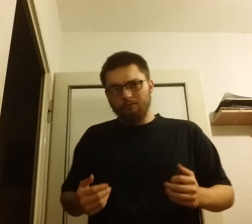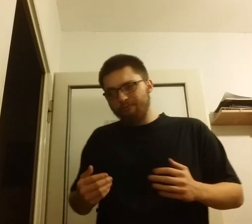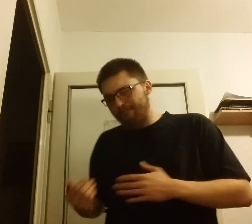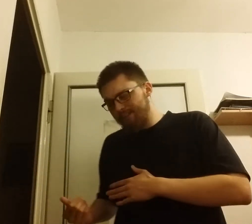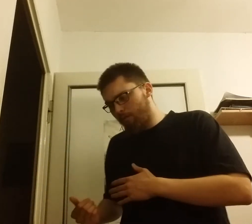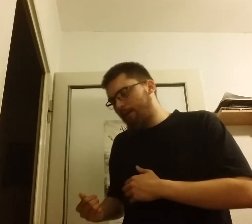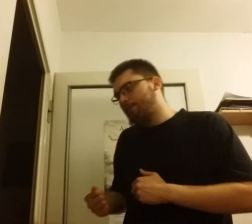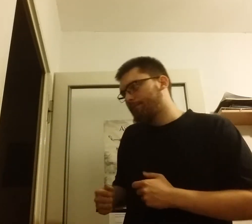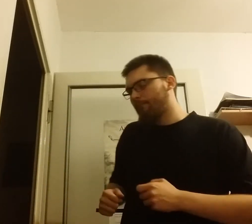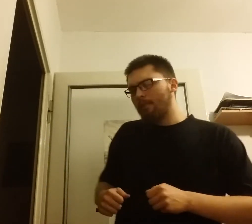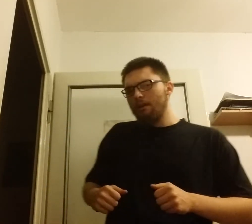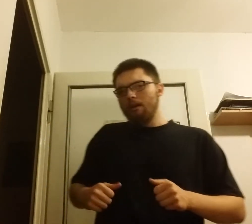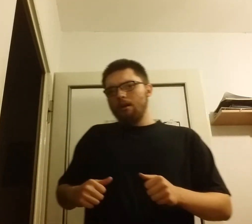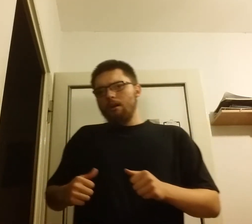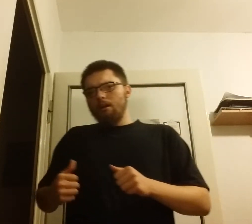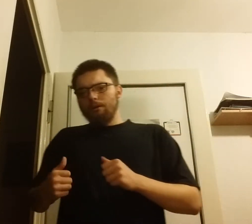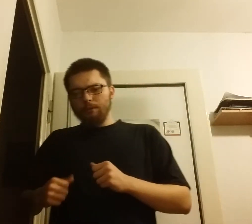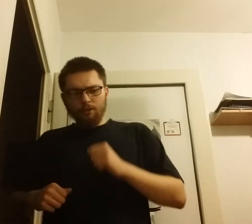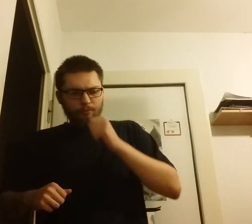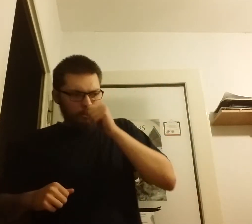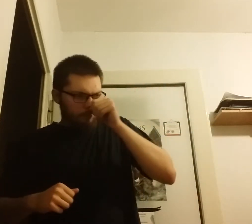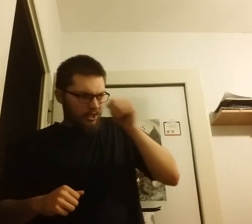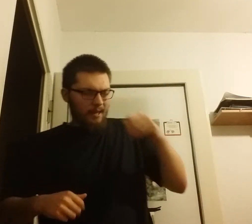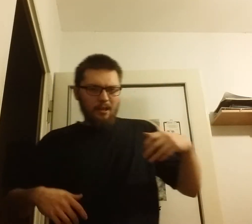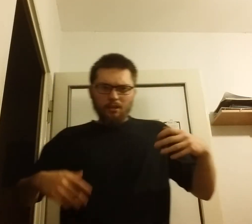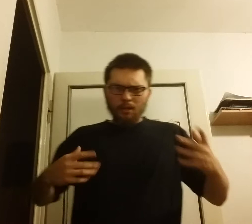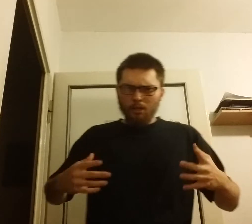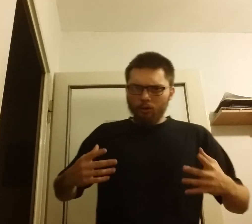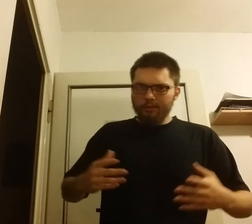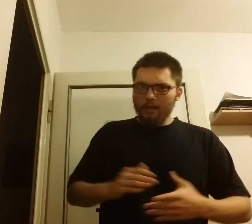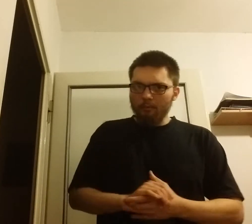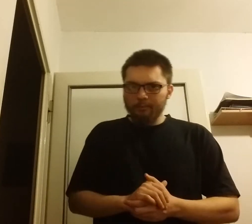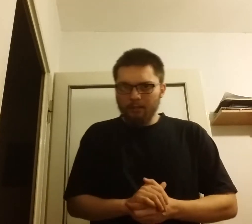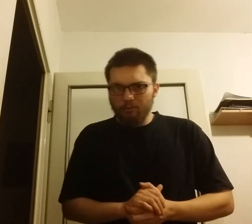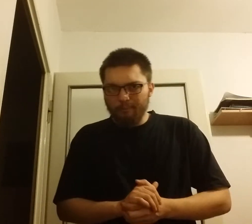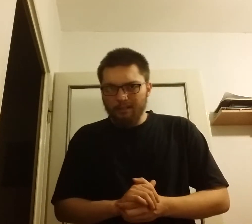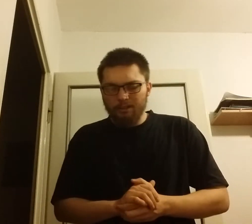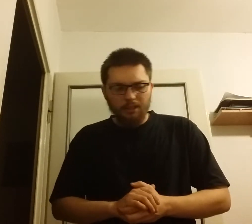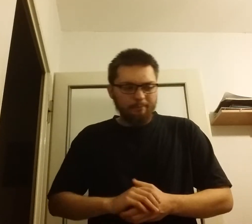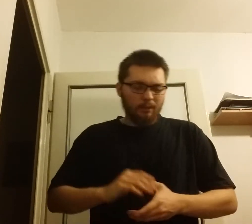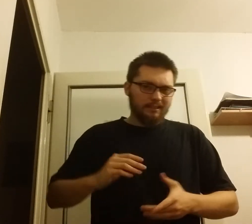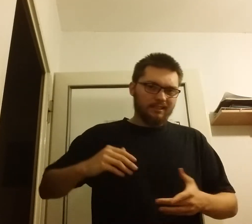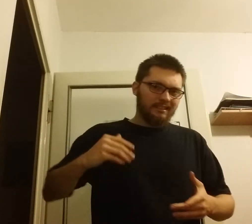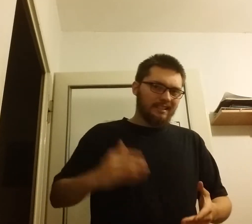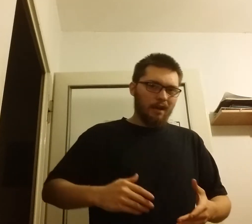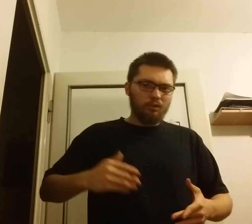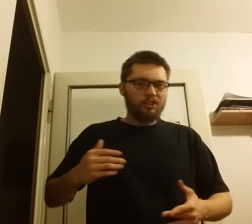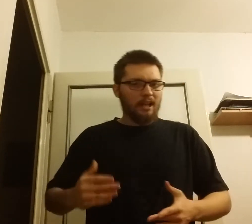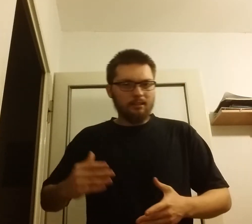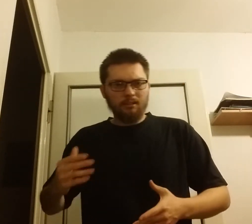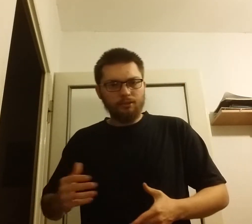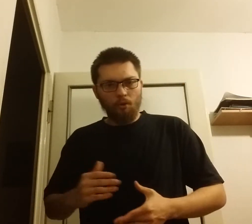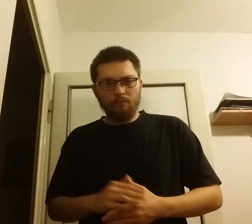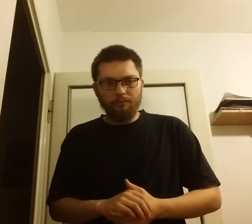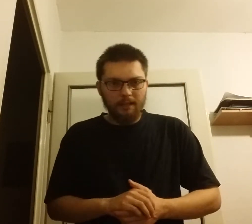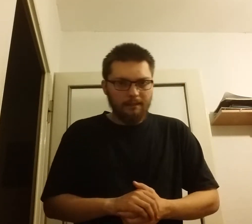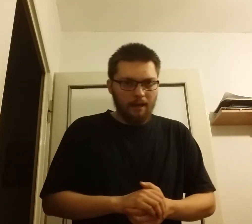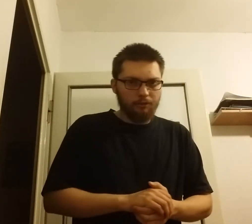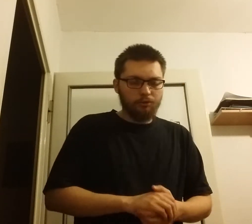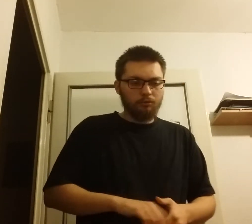wycofać. Wycofują się i od tego momentu praktycznie Polacy cały czas są w natarciu.